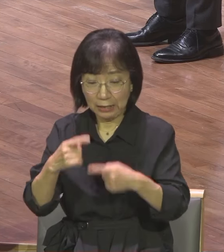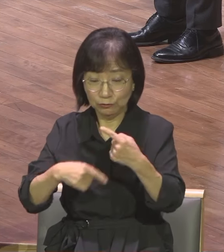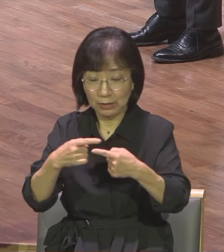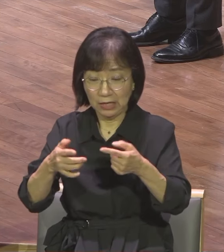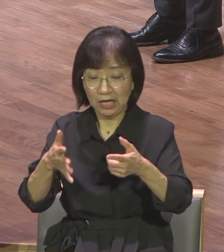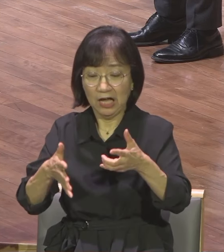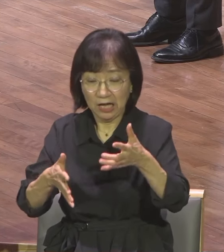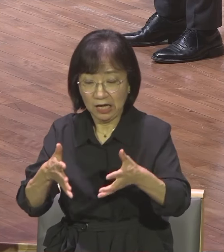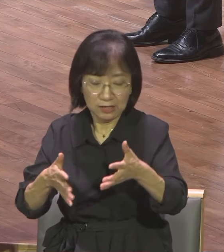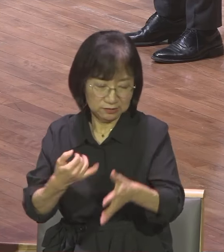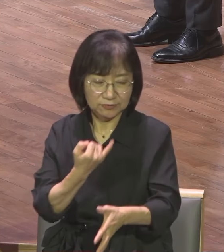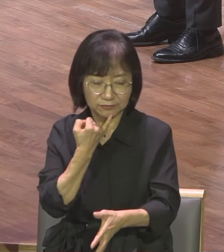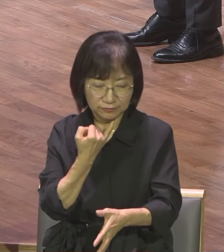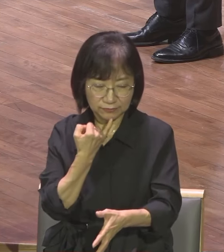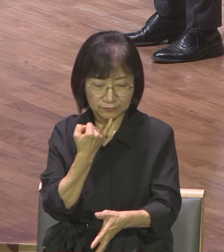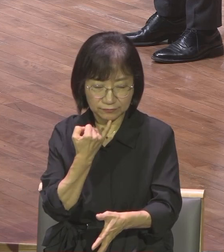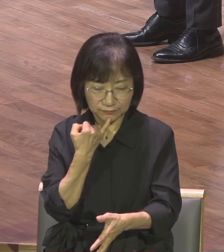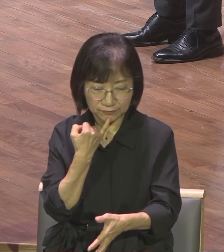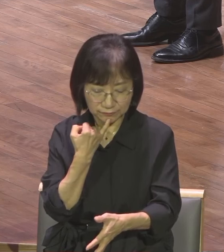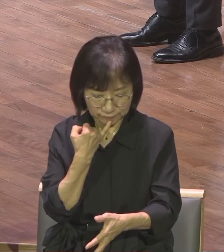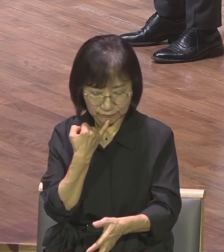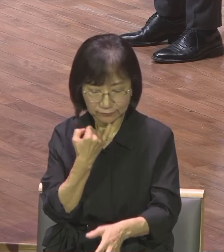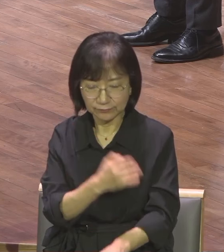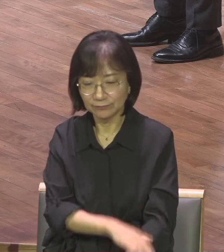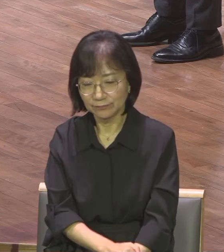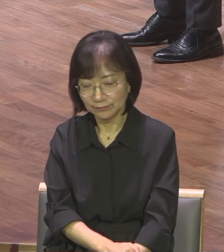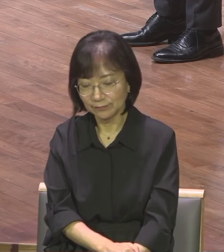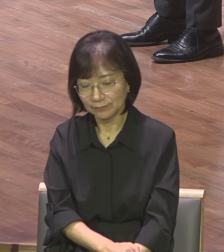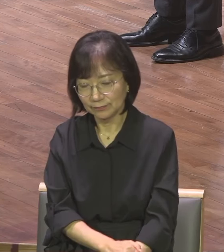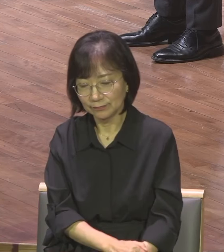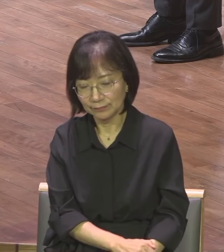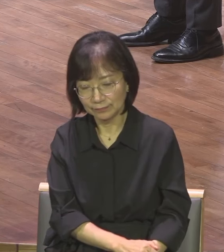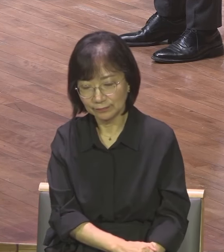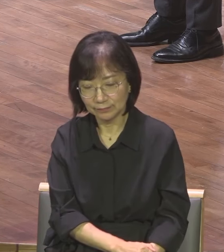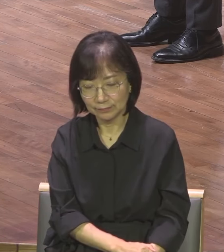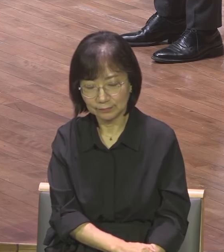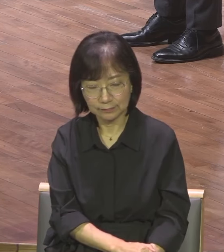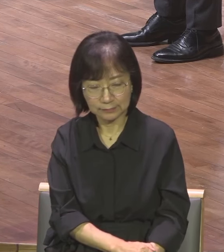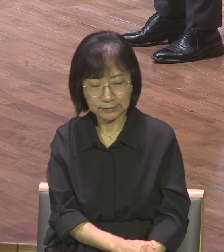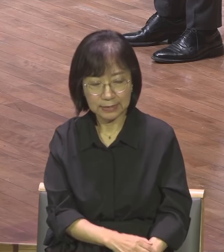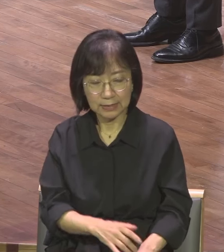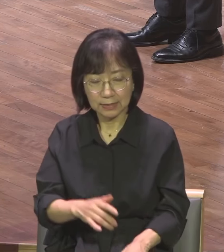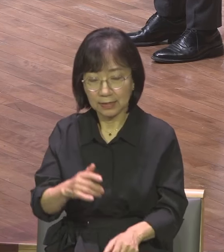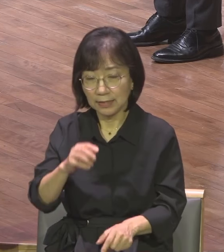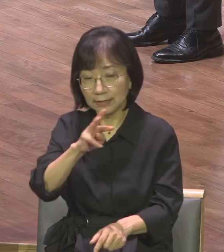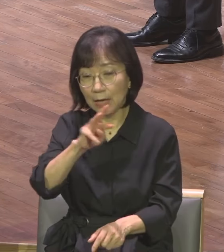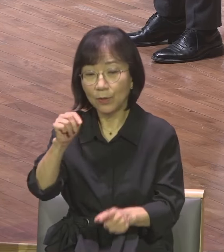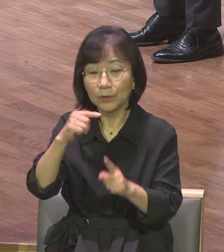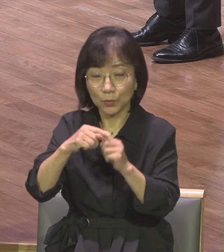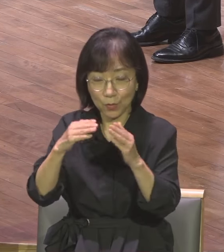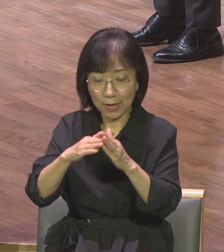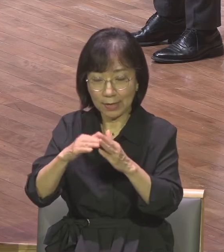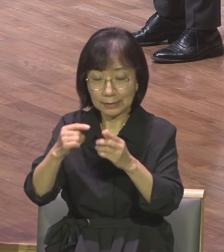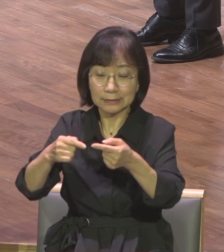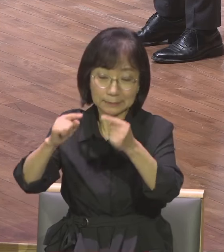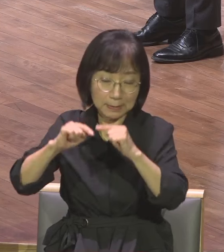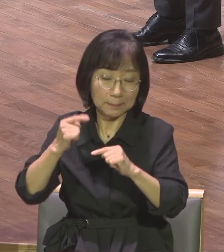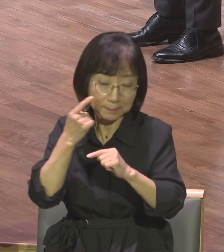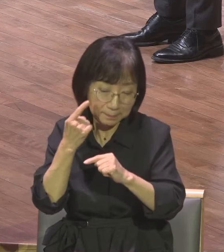사실은 예원교에 오면 된다 예원교에 참석하면 된다 예원교에 강단을 선포되는 말씀이